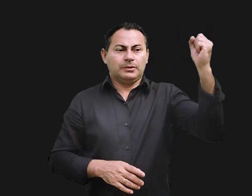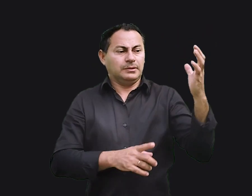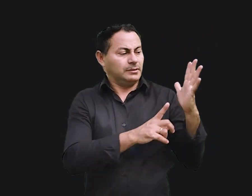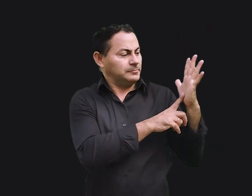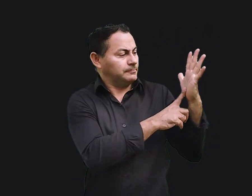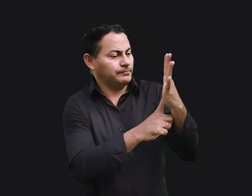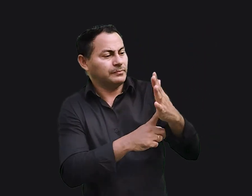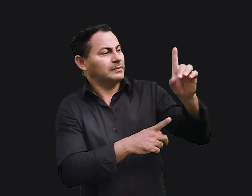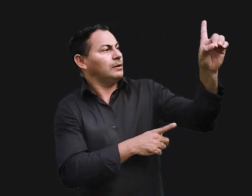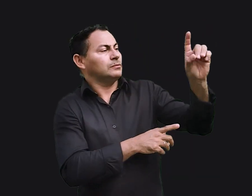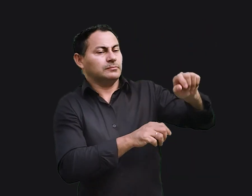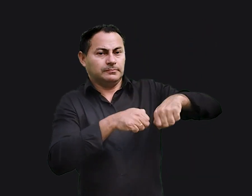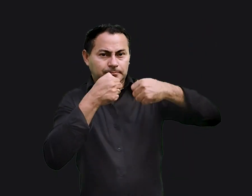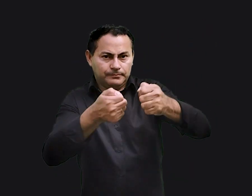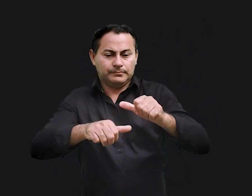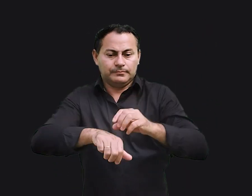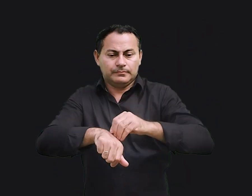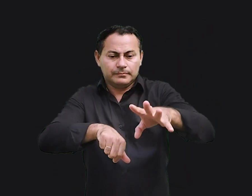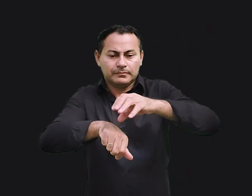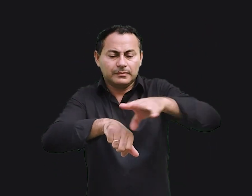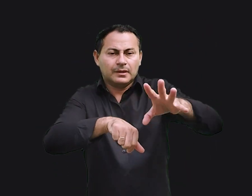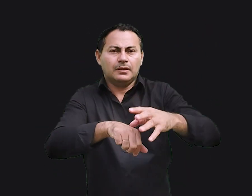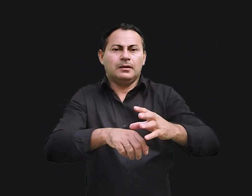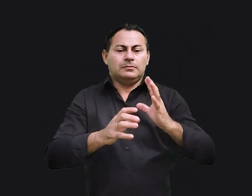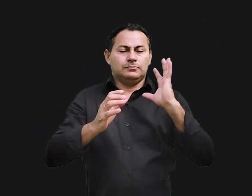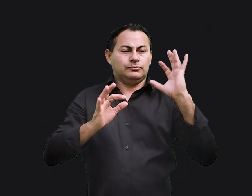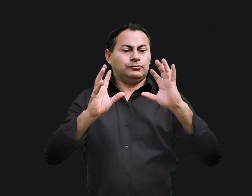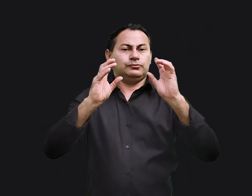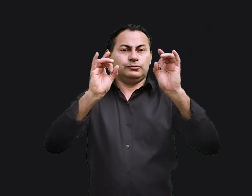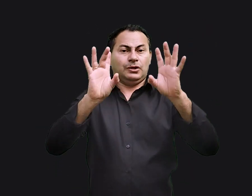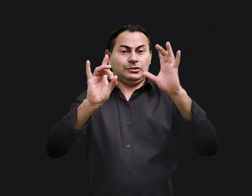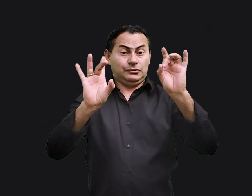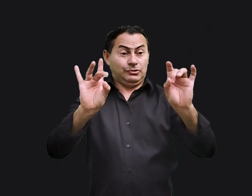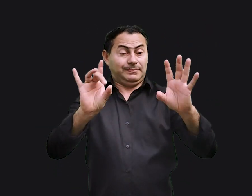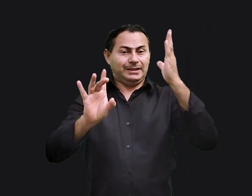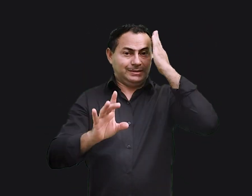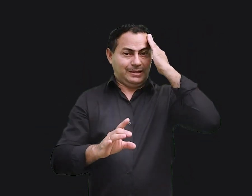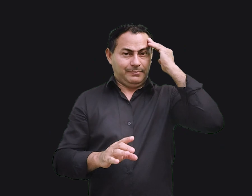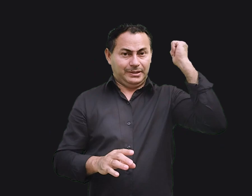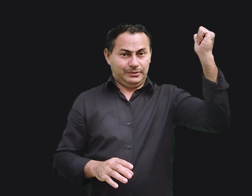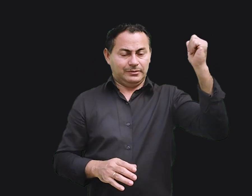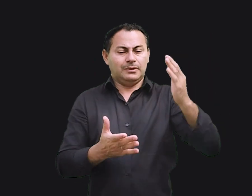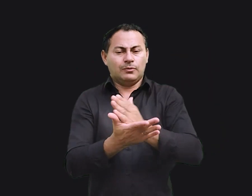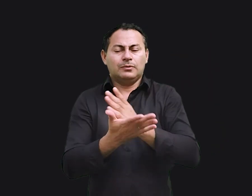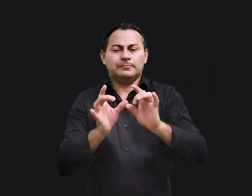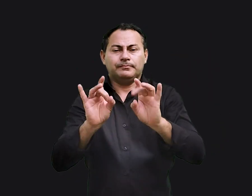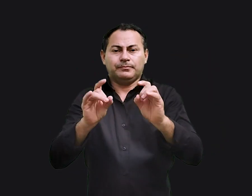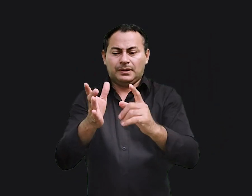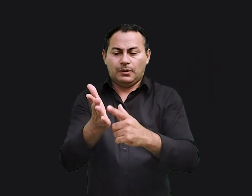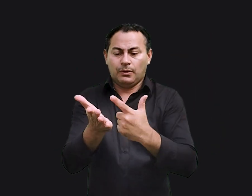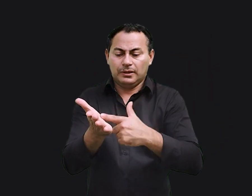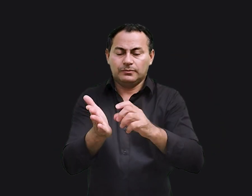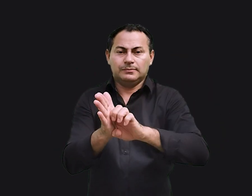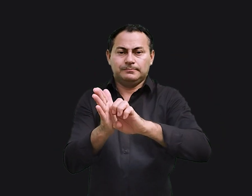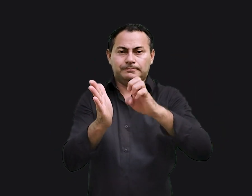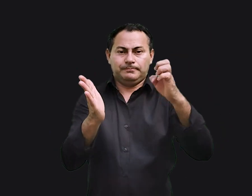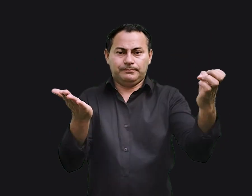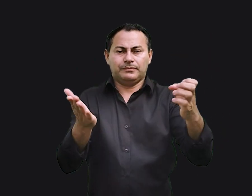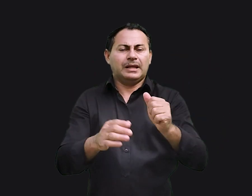revelação e Deus lhe dá, ele transmite lindas joias de sabedoria. Algumas dessas joias, o livro de Eclesiastes, são